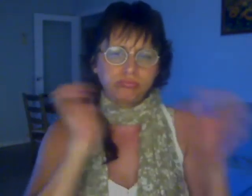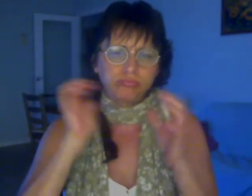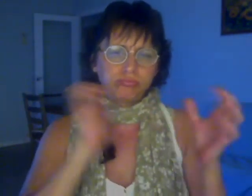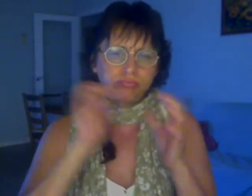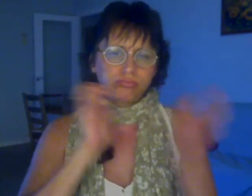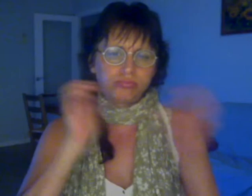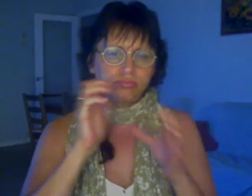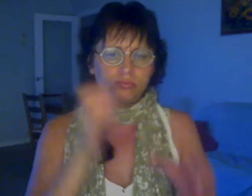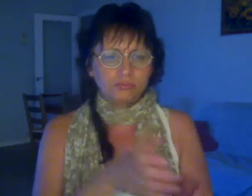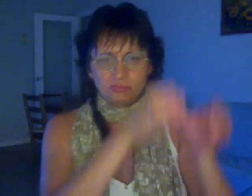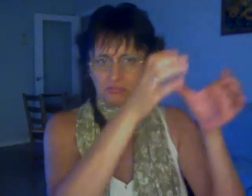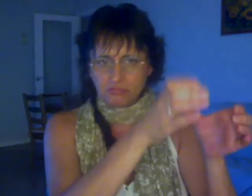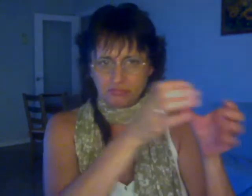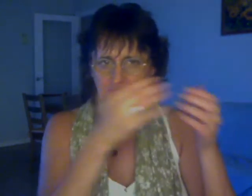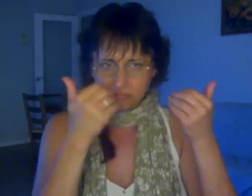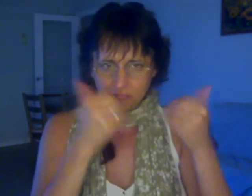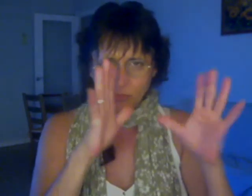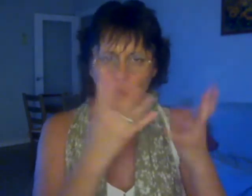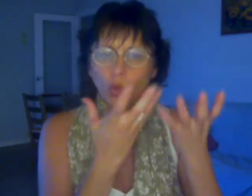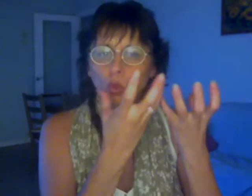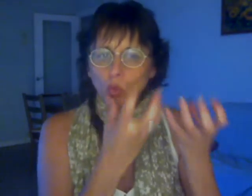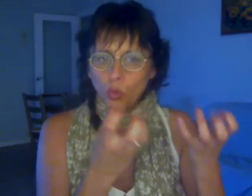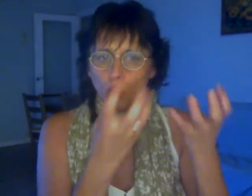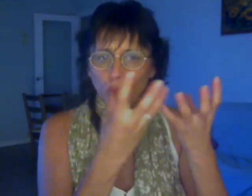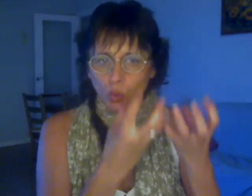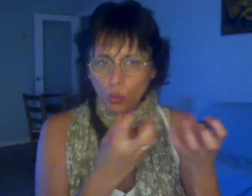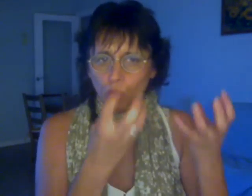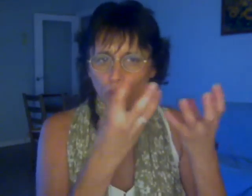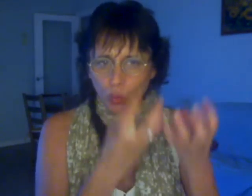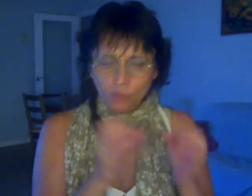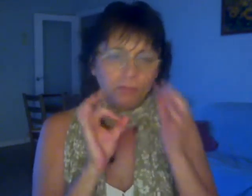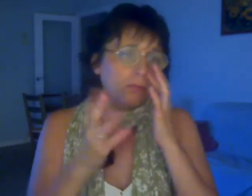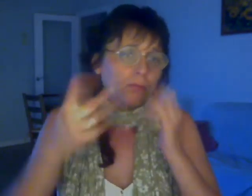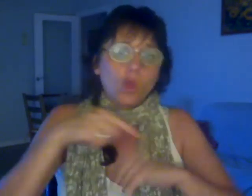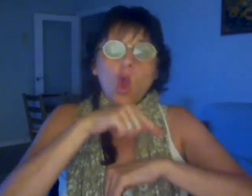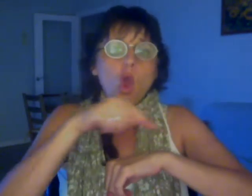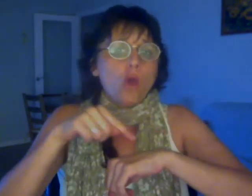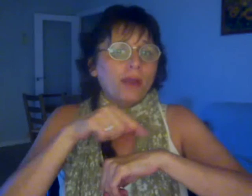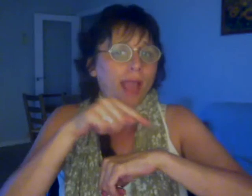Además de un primer premio de 600.000 euros a la serie y un segundo premio de 190.000 euros a la serie